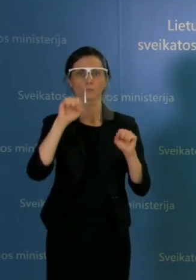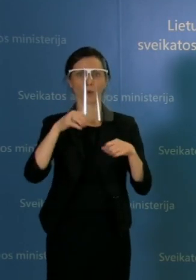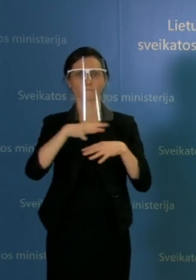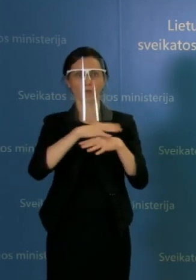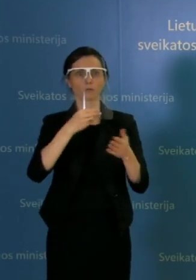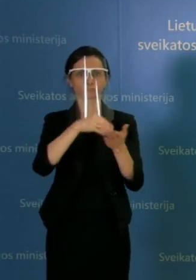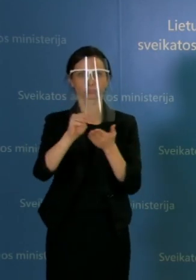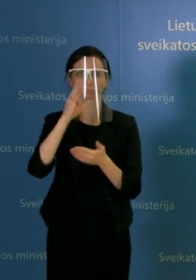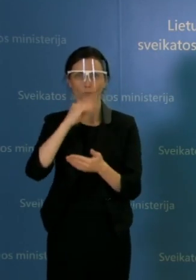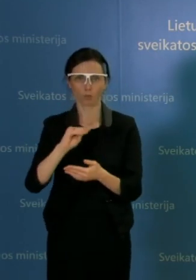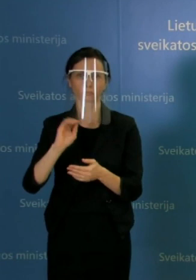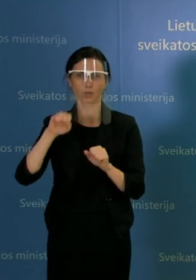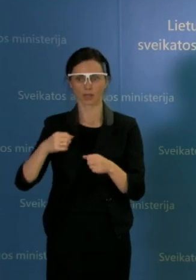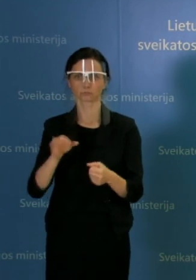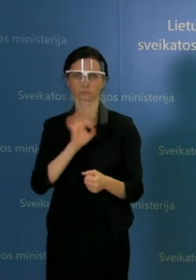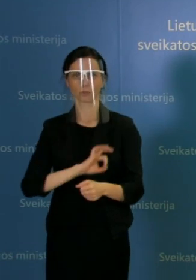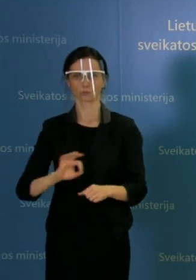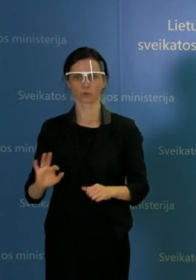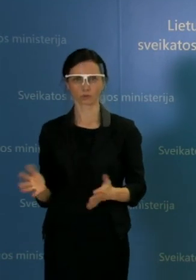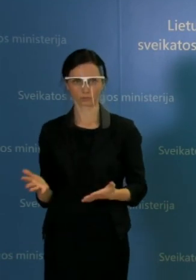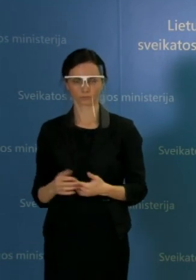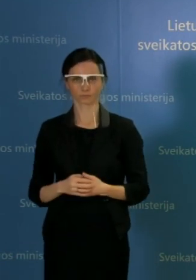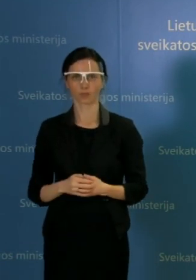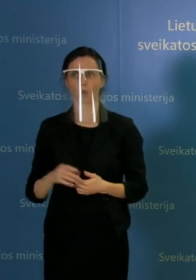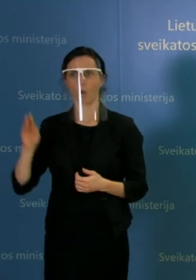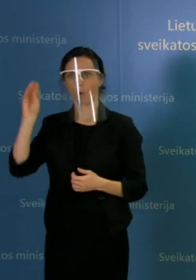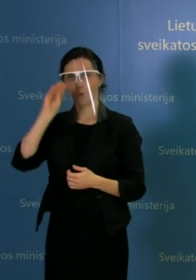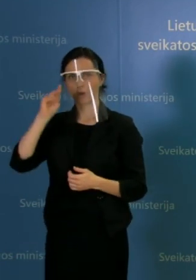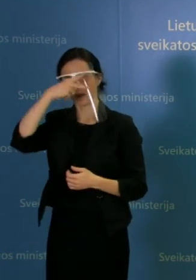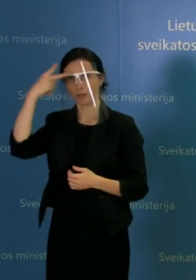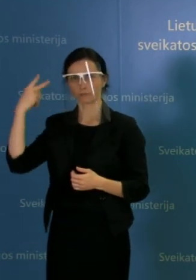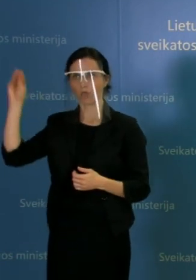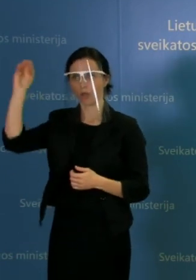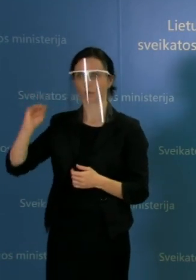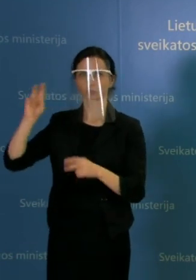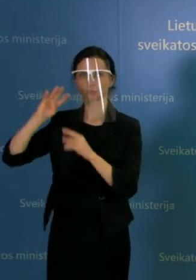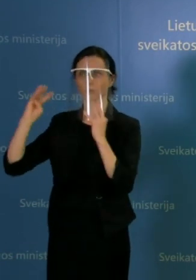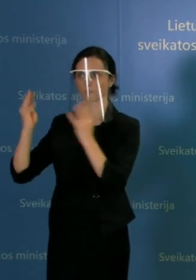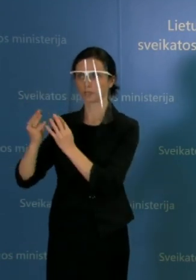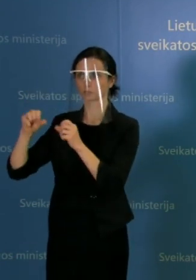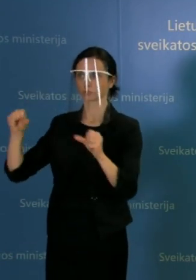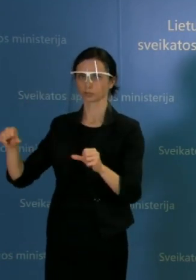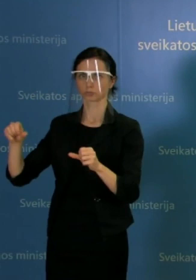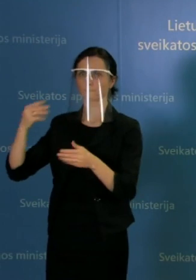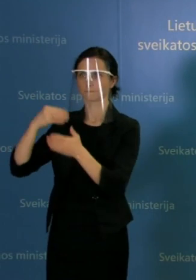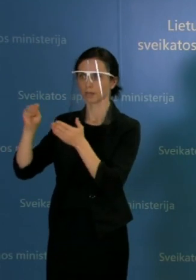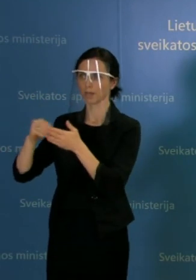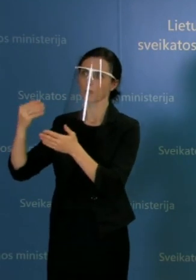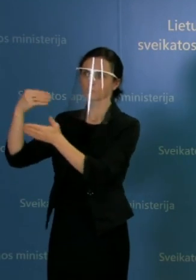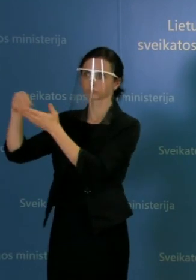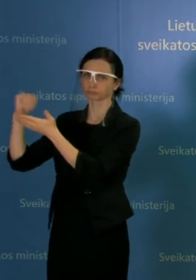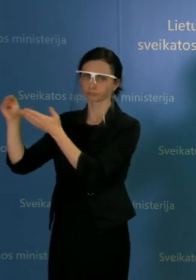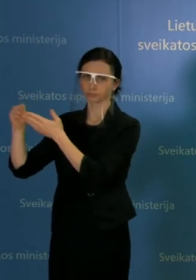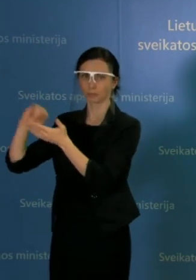naudoti. Lietuva yra išreiškusi norą iš Europos komisijos pirkimo gauti šitų testų. Aišku, ir patys juos